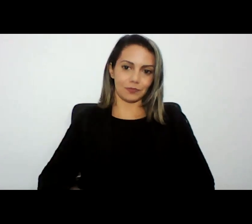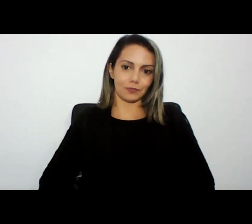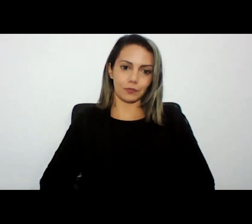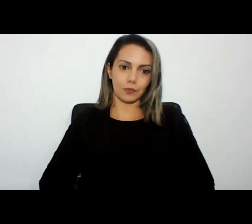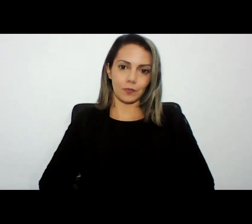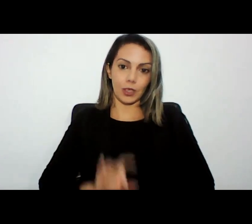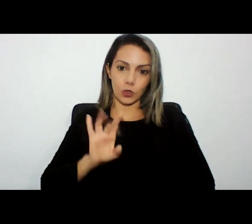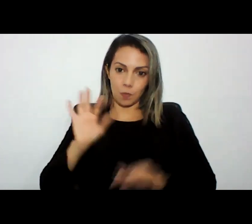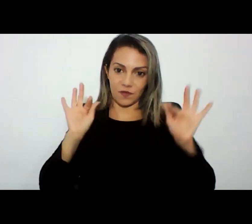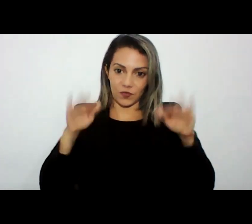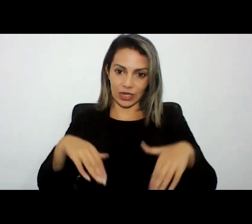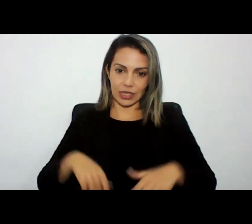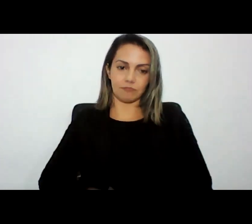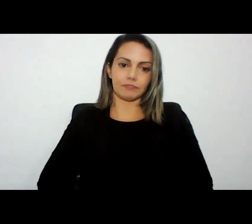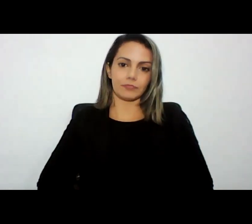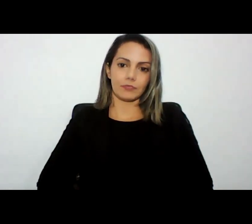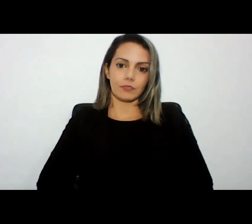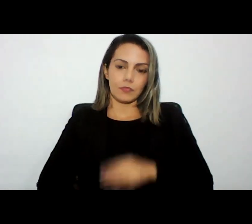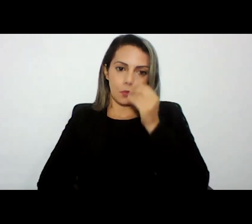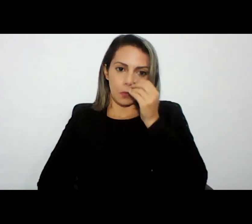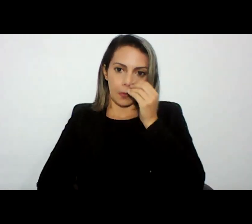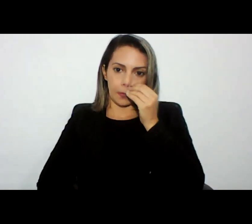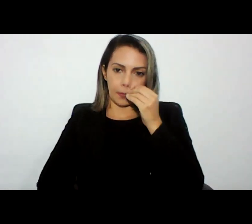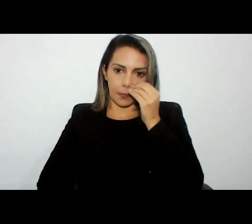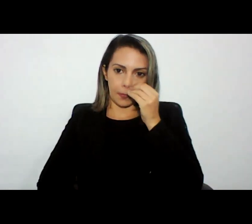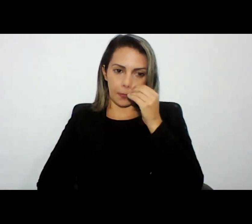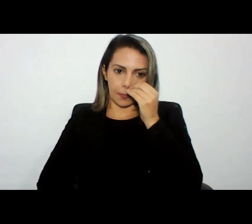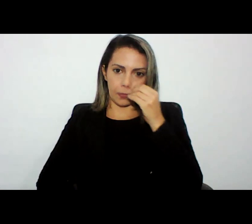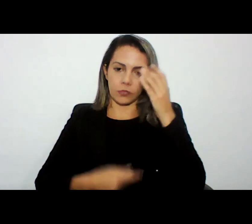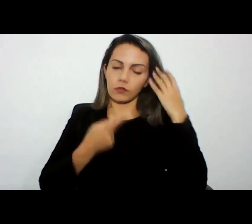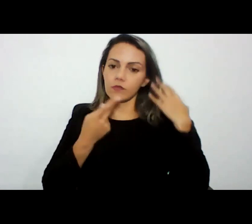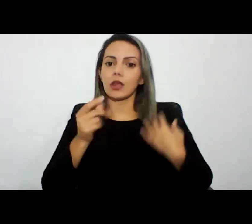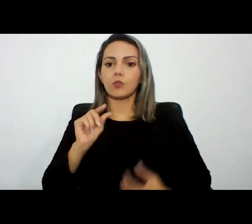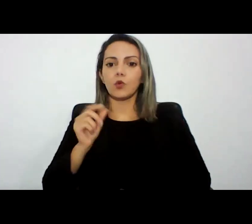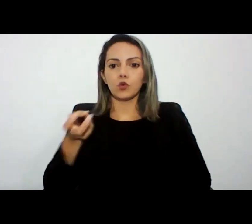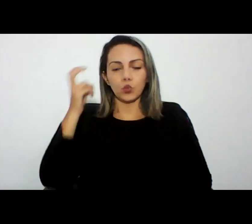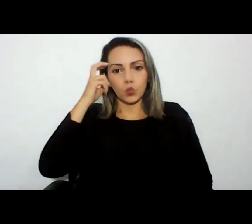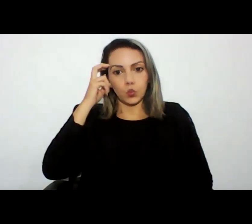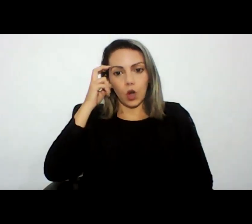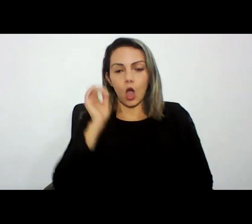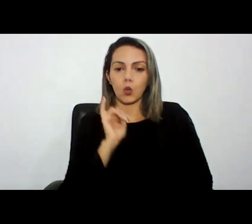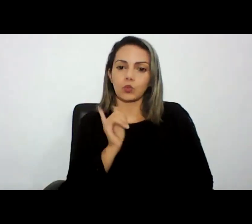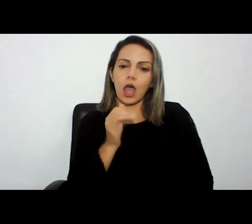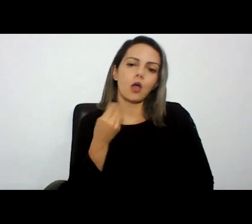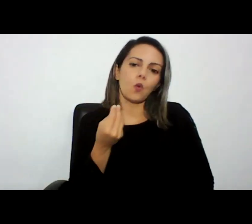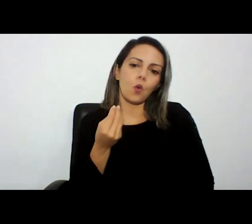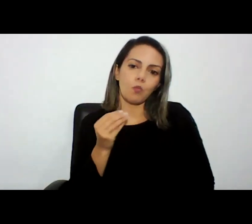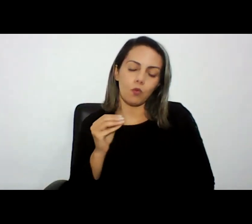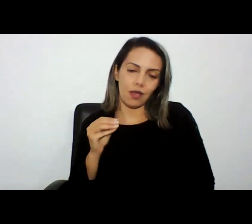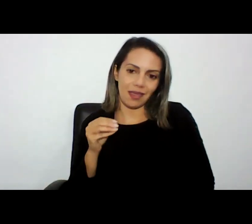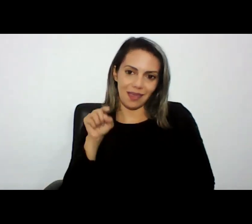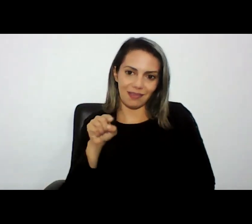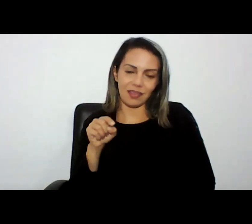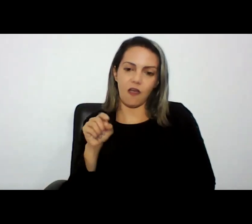só para finalizar como é que falar mais um pouquinho da cultura contar um um caso de como é que essas fontes abertas aí são